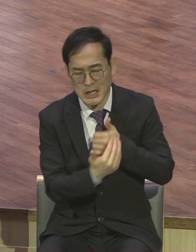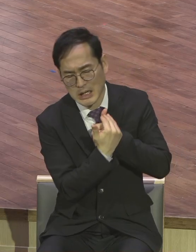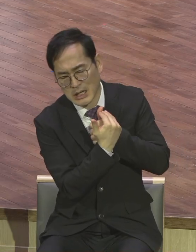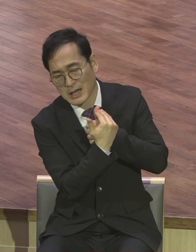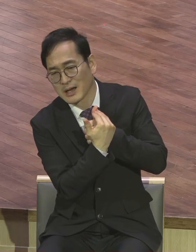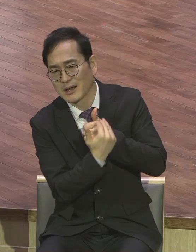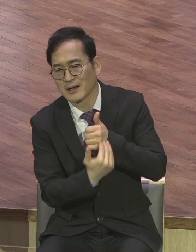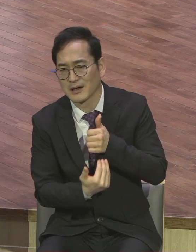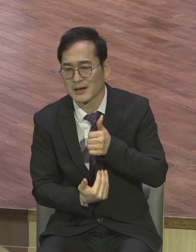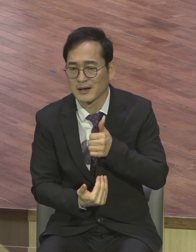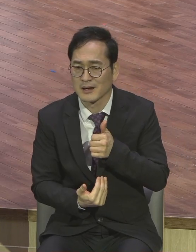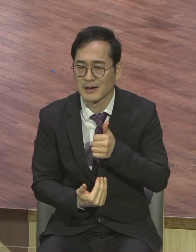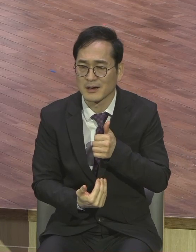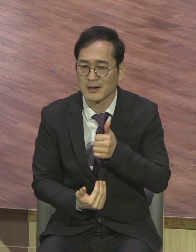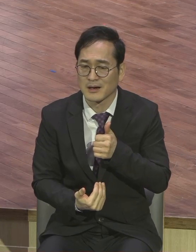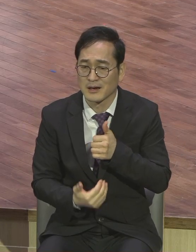누림의 삶을 못 살게 해요